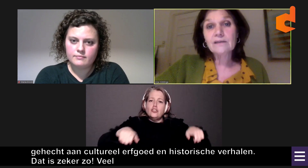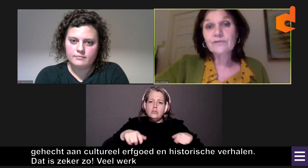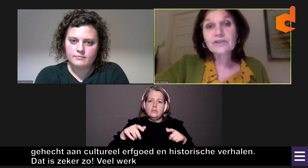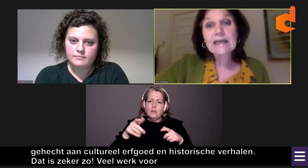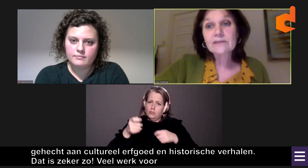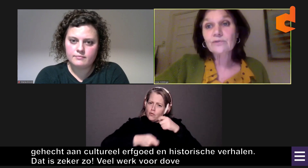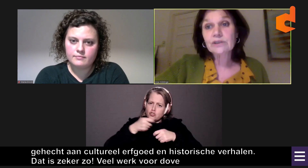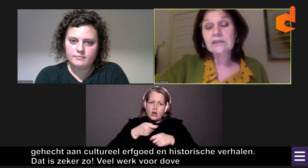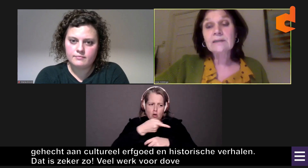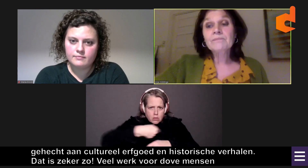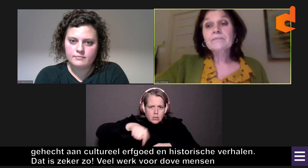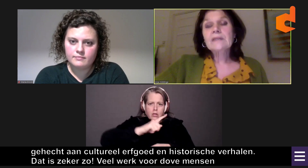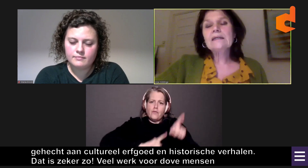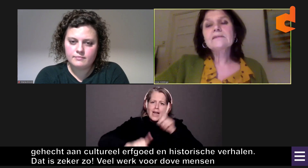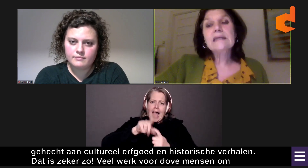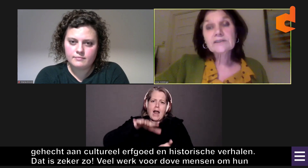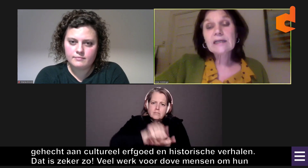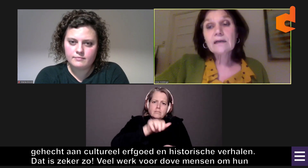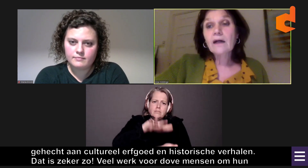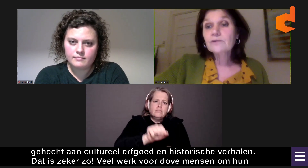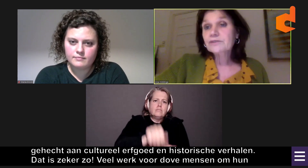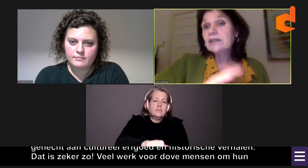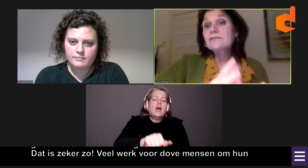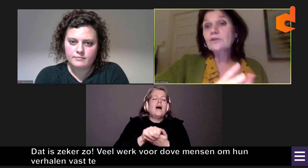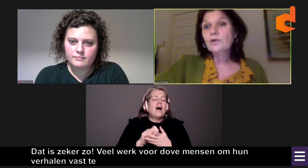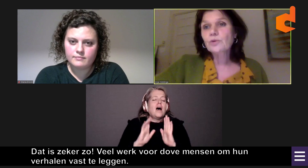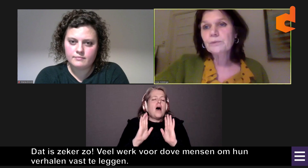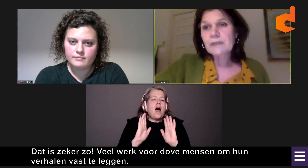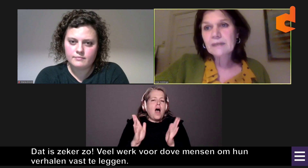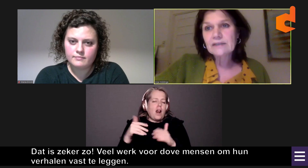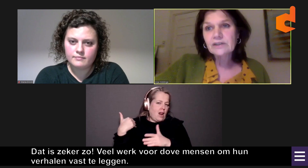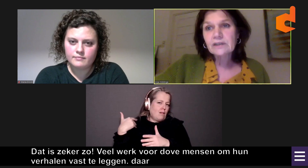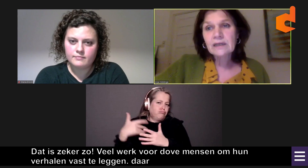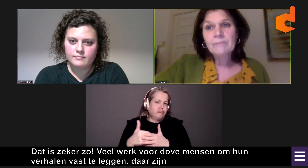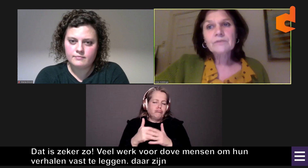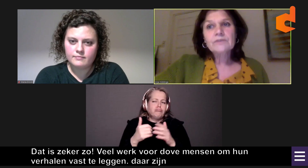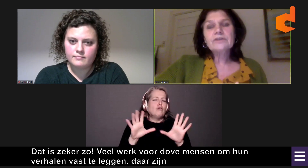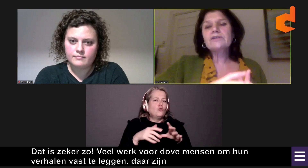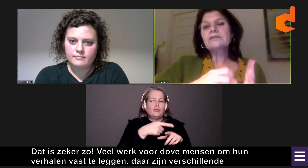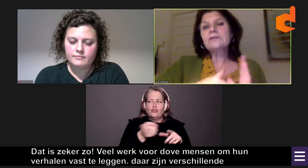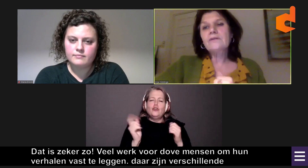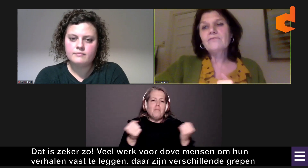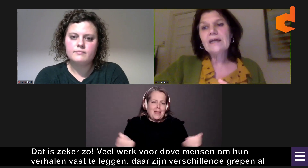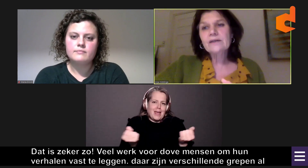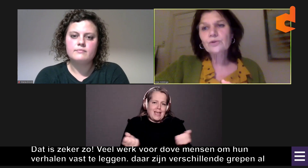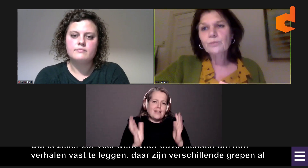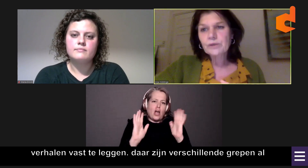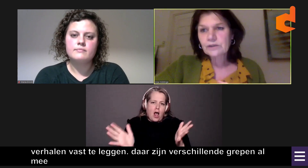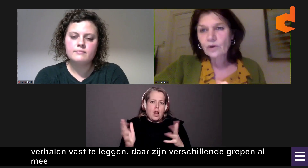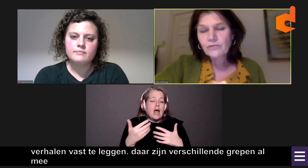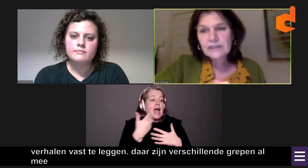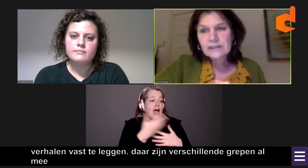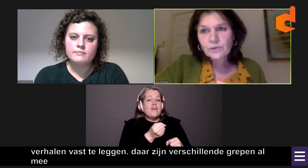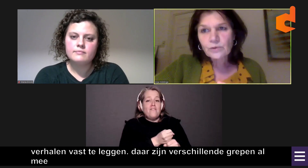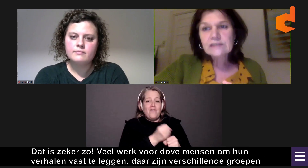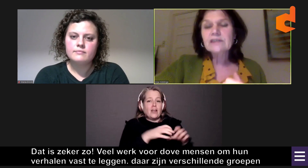vastgelegd worden. En daar zijn al verschillende groepen mee bezig. Dus er is een werkgroep